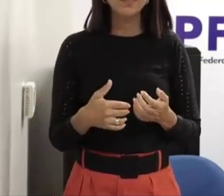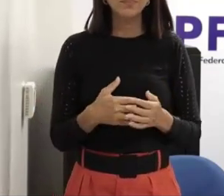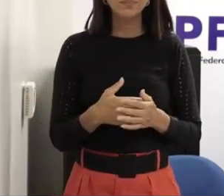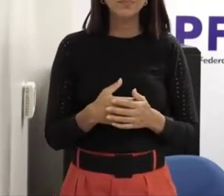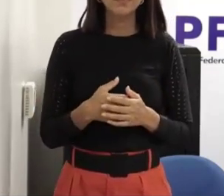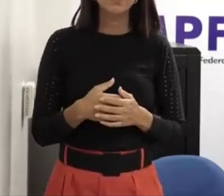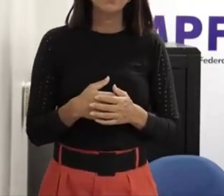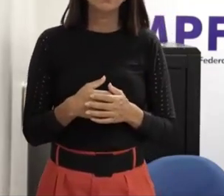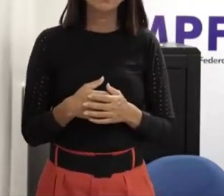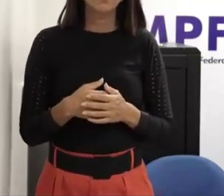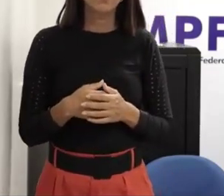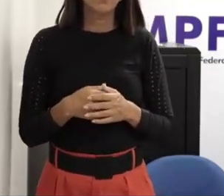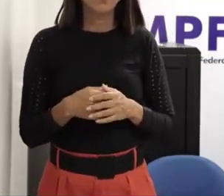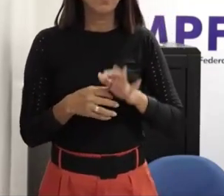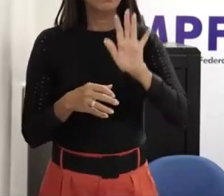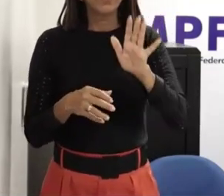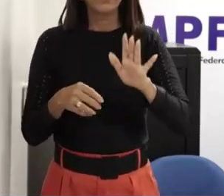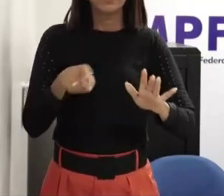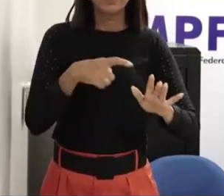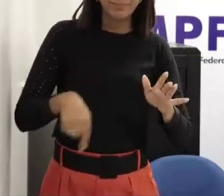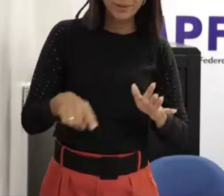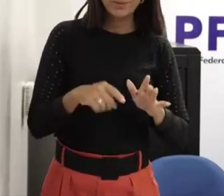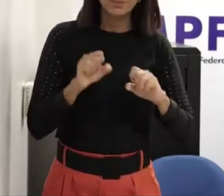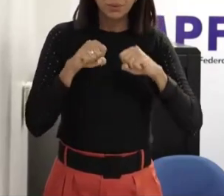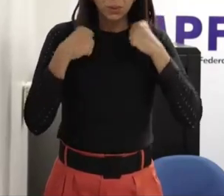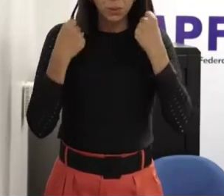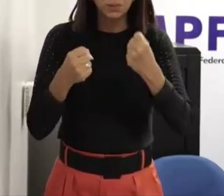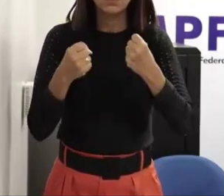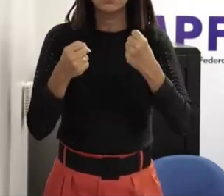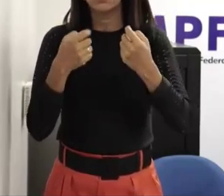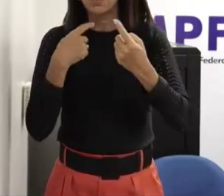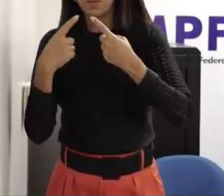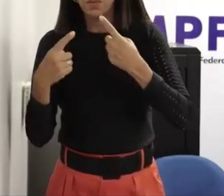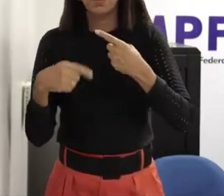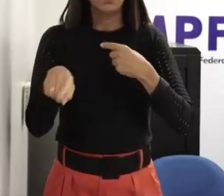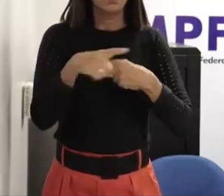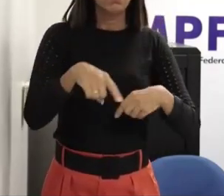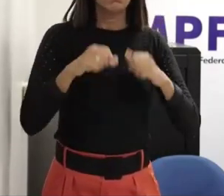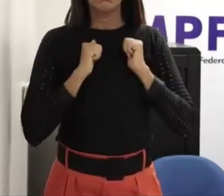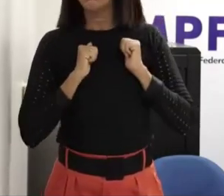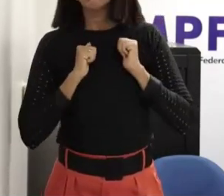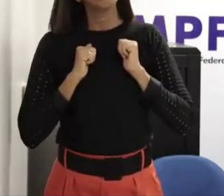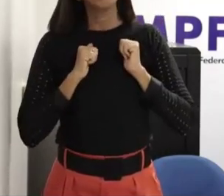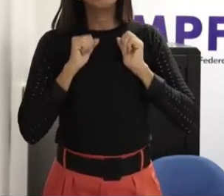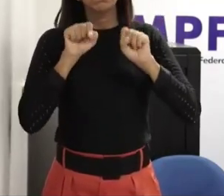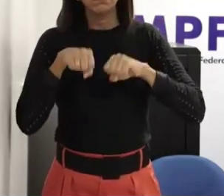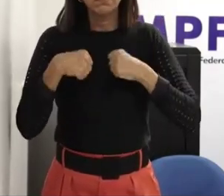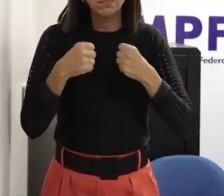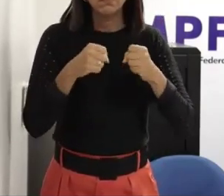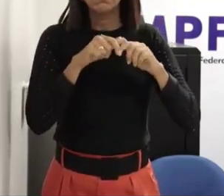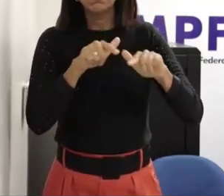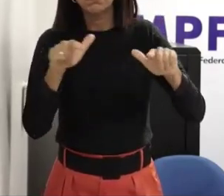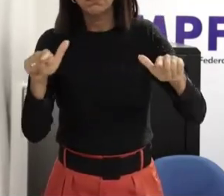confiança nós não vamos romper com essas situações então entendo eu que para que nós comecemos a pensar em